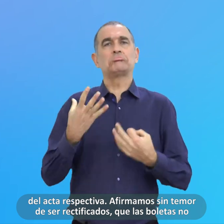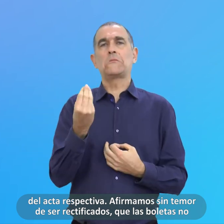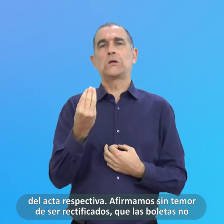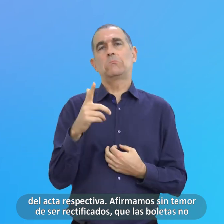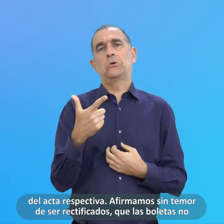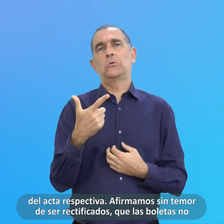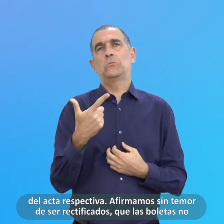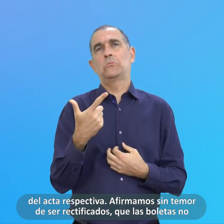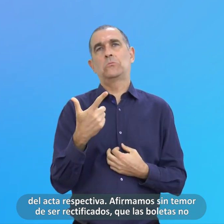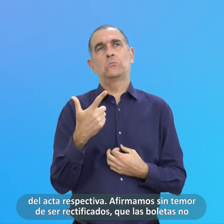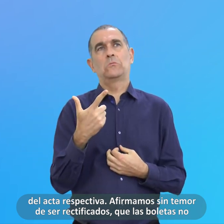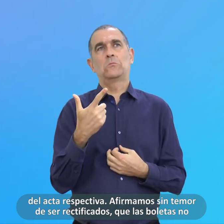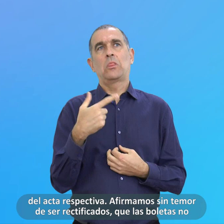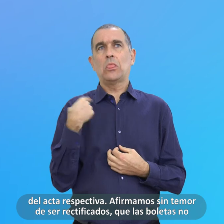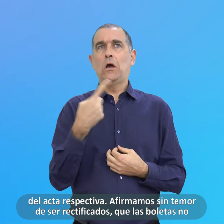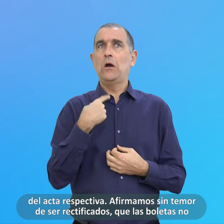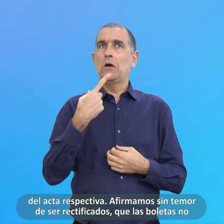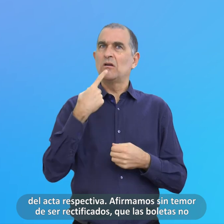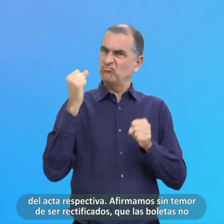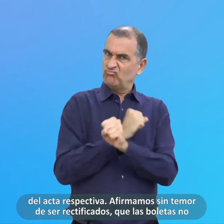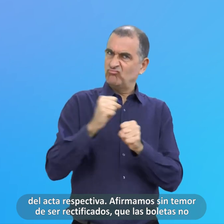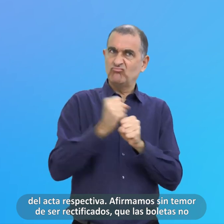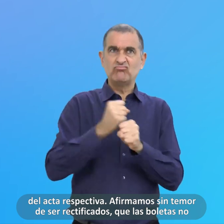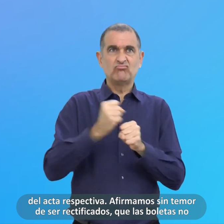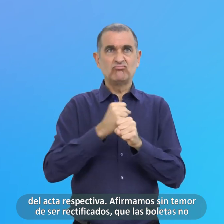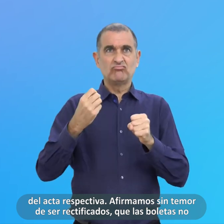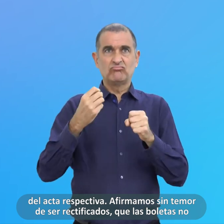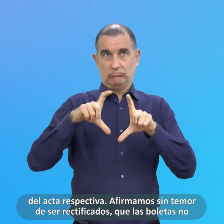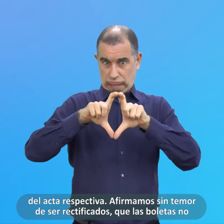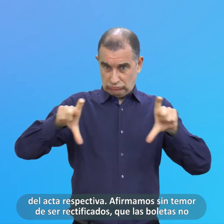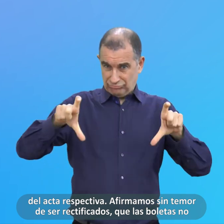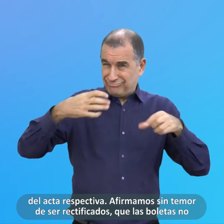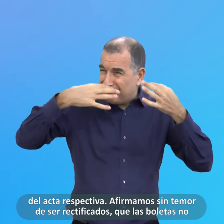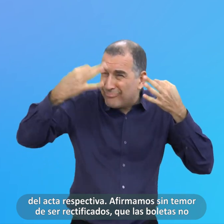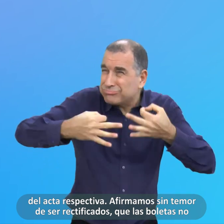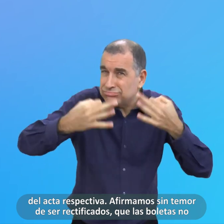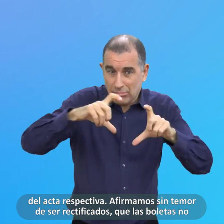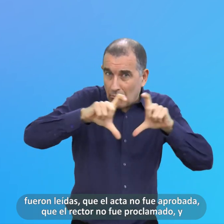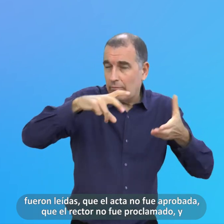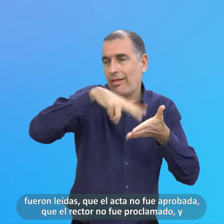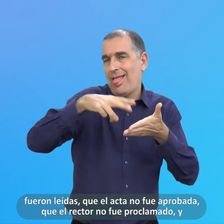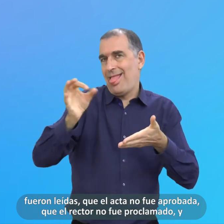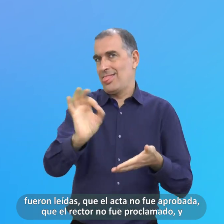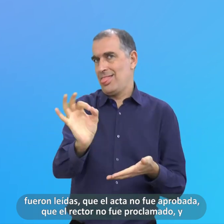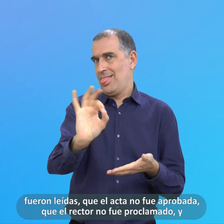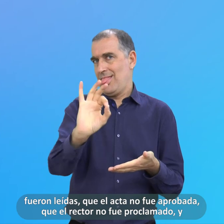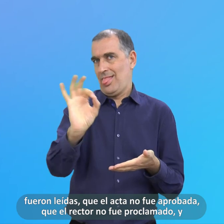Afirmamos Sin Temor De Ser Rectificados Que Las Boletas No Fueron